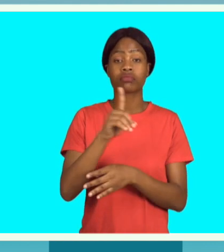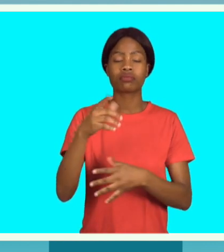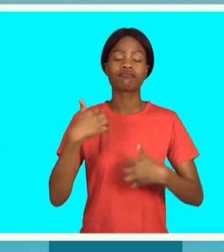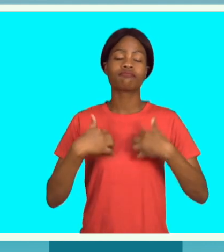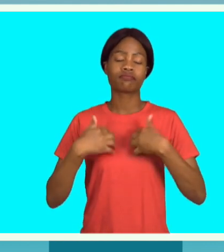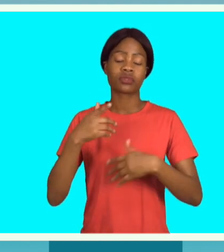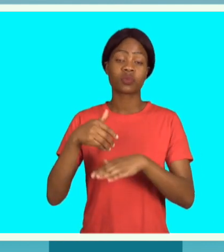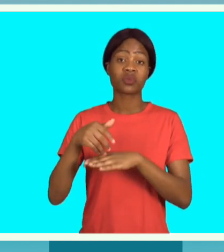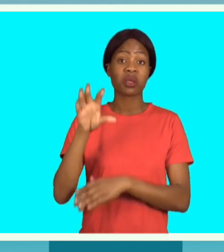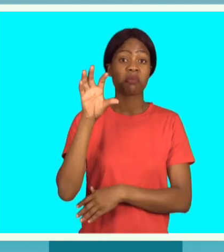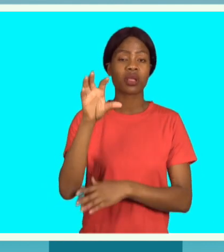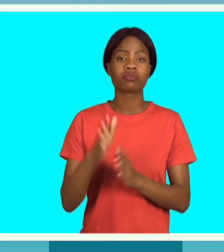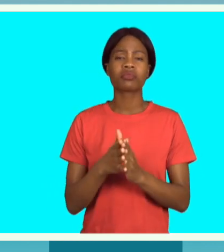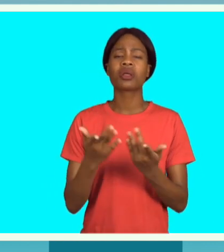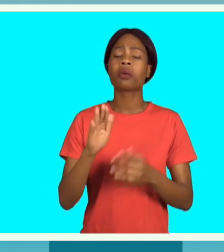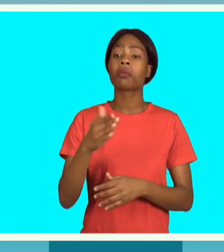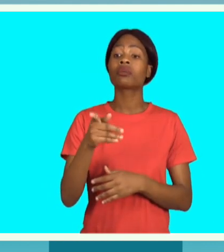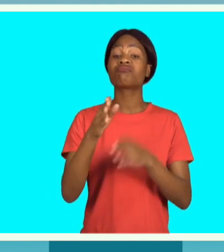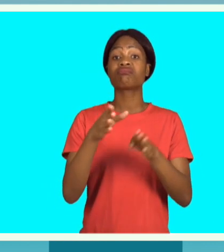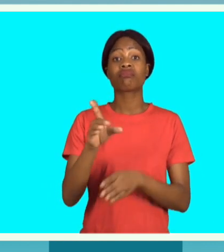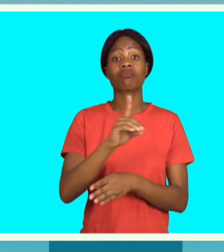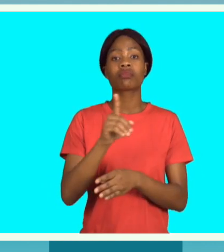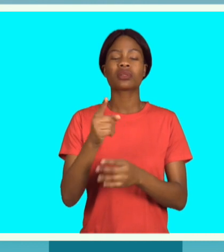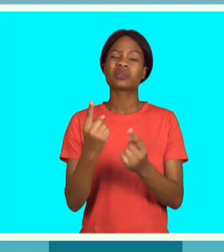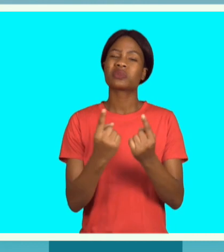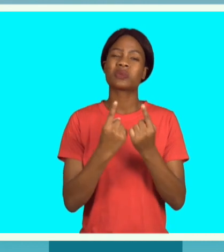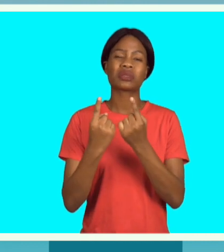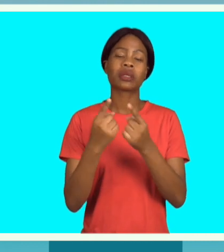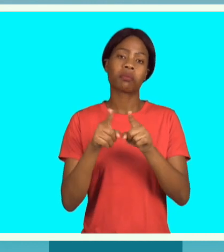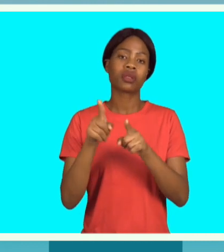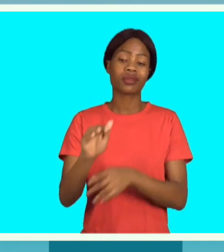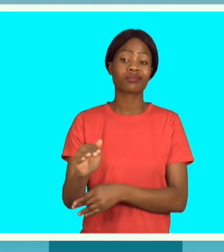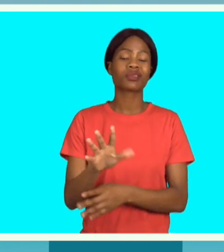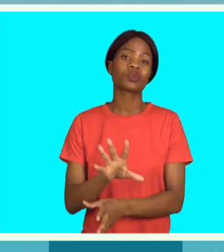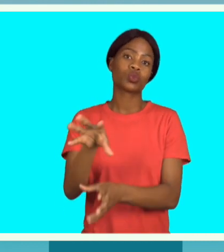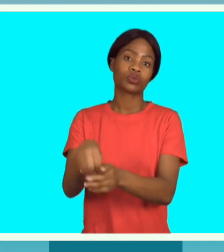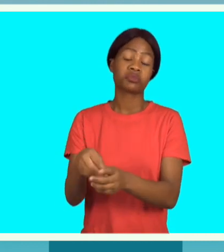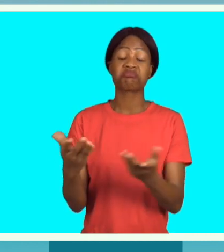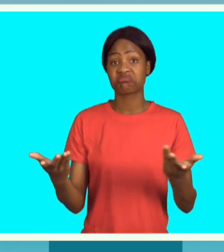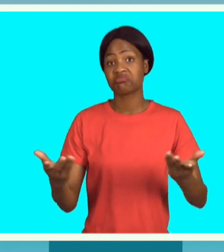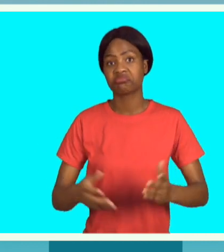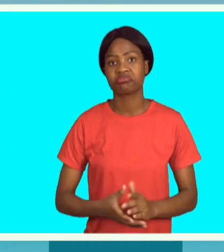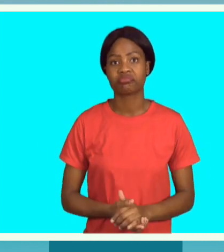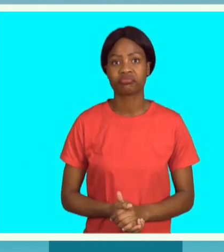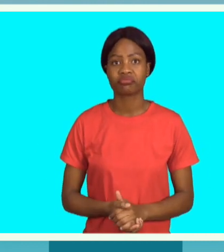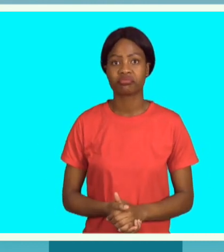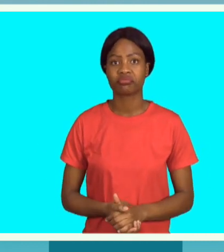com deficiência continua preocupante no país. E para inverter o cenário, apelam a uma maior inclusão desta camada social.